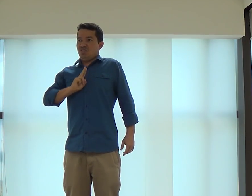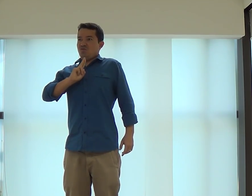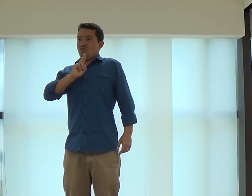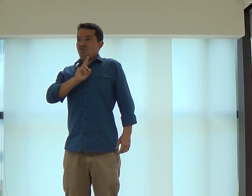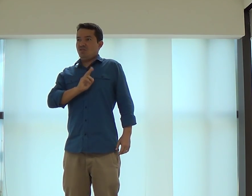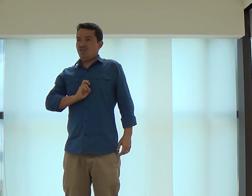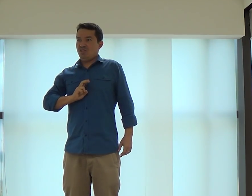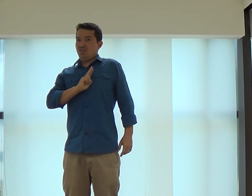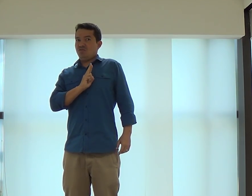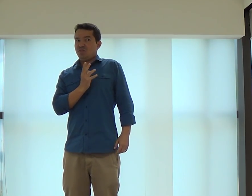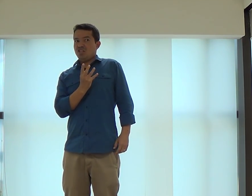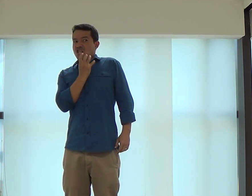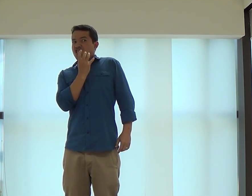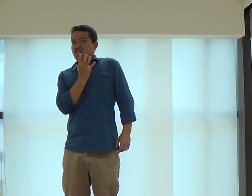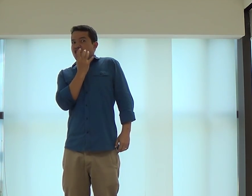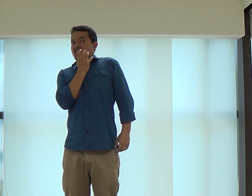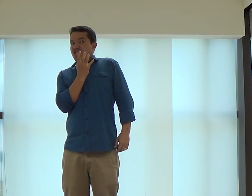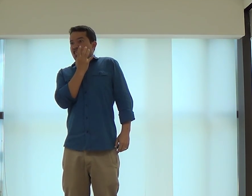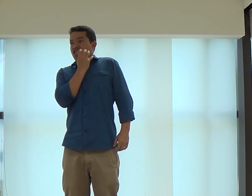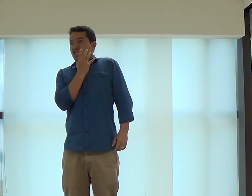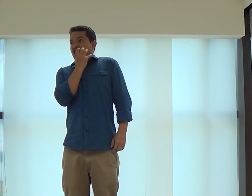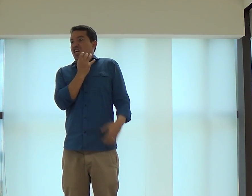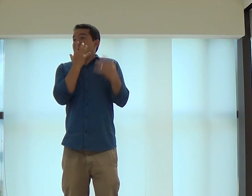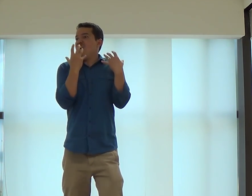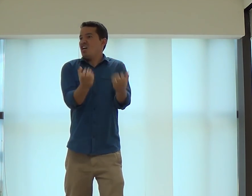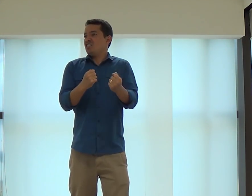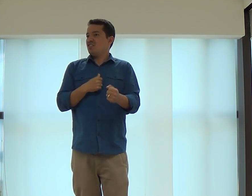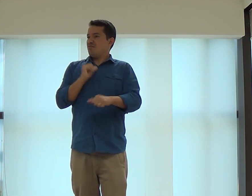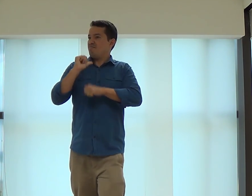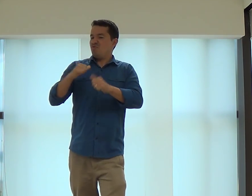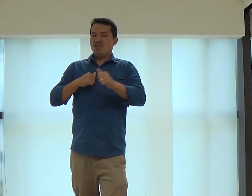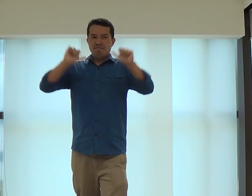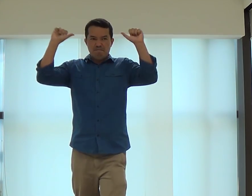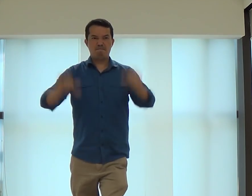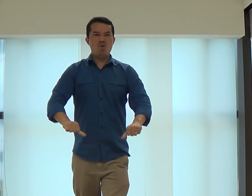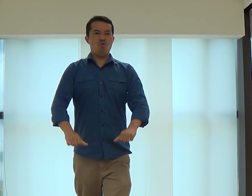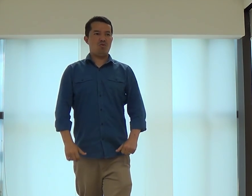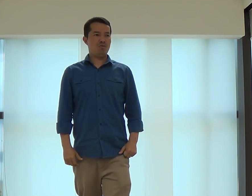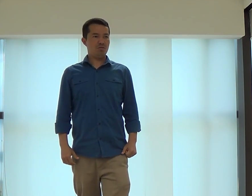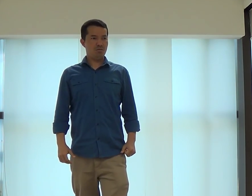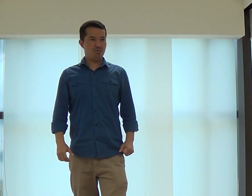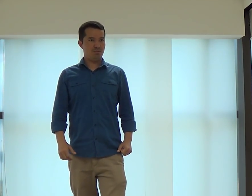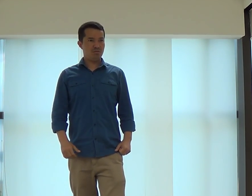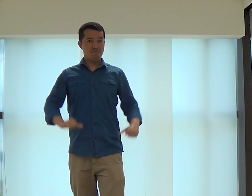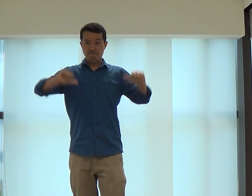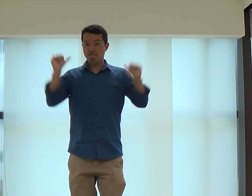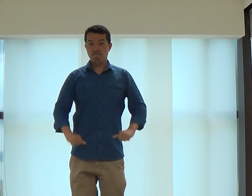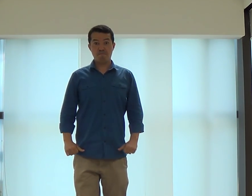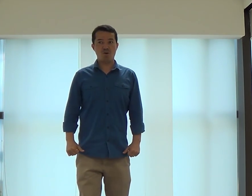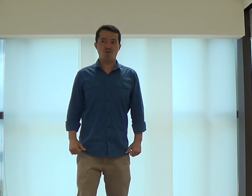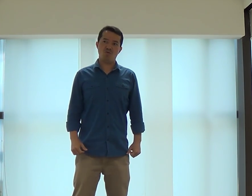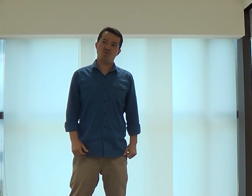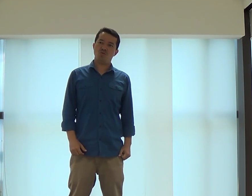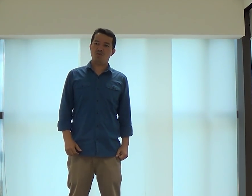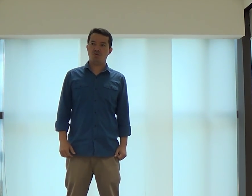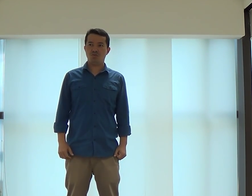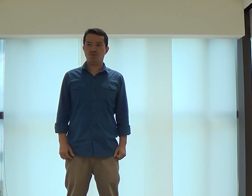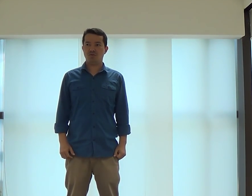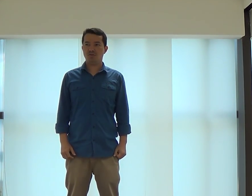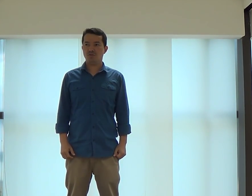ali. Só o teu eu. É como se ele fosse destruir a sua vida. Fazer com que você